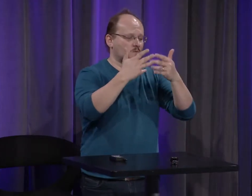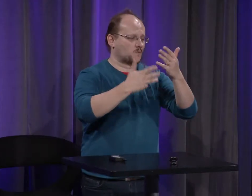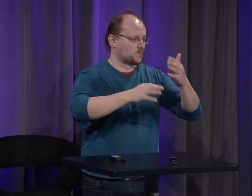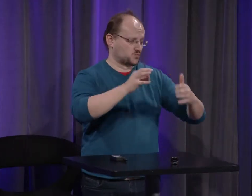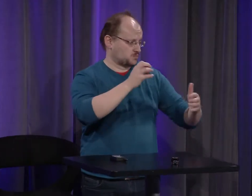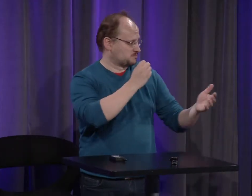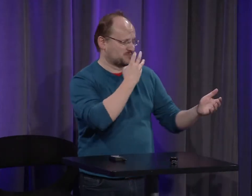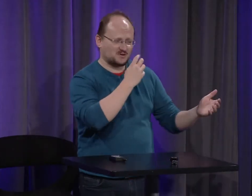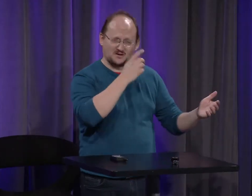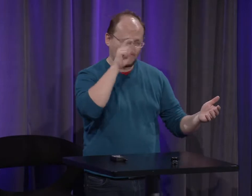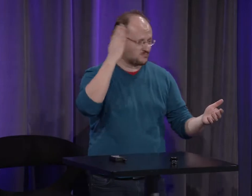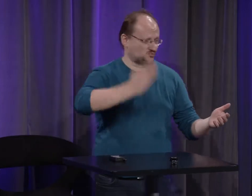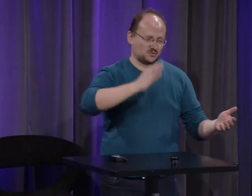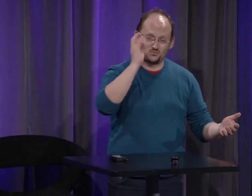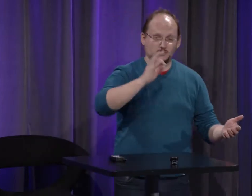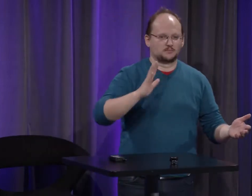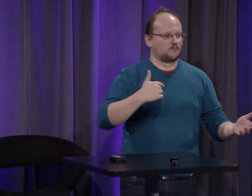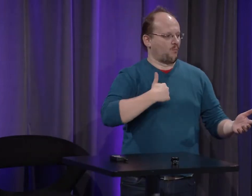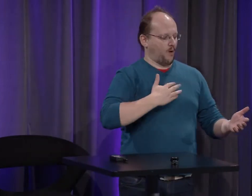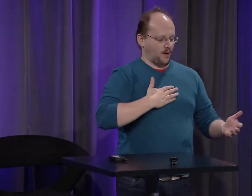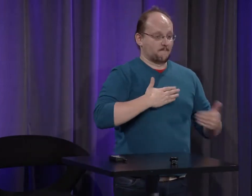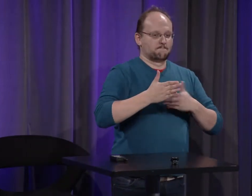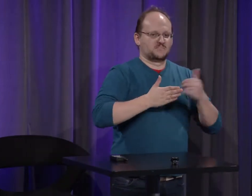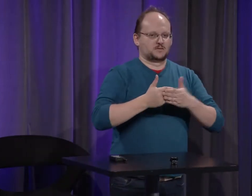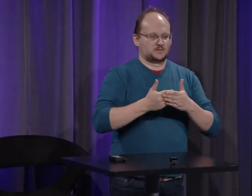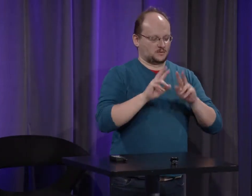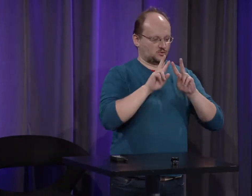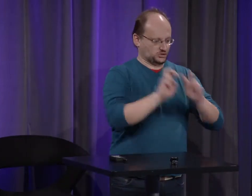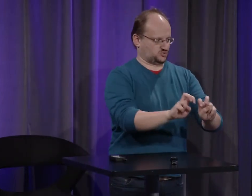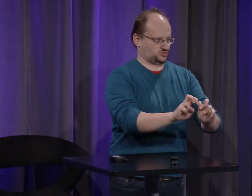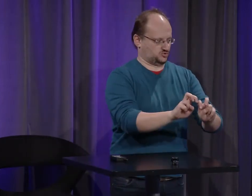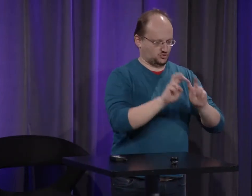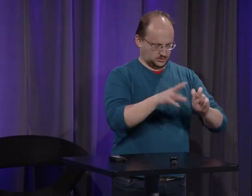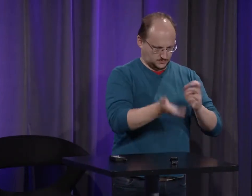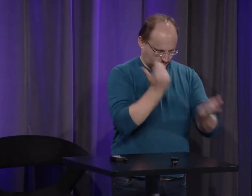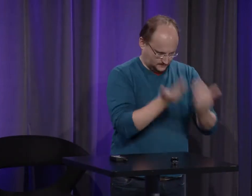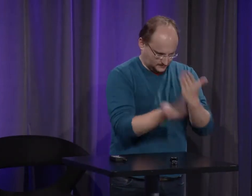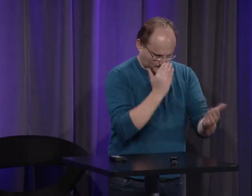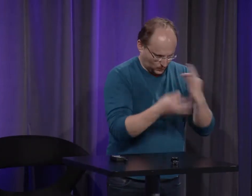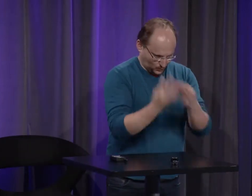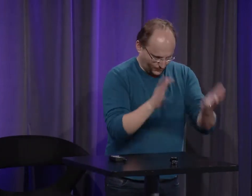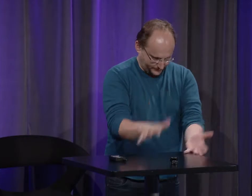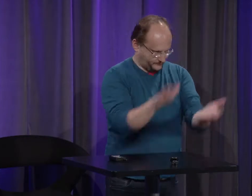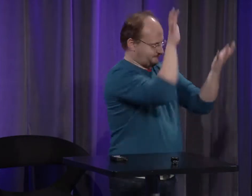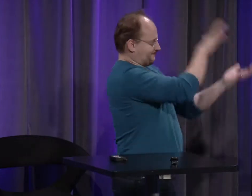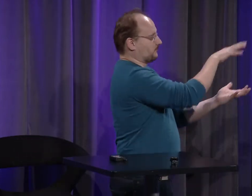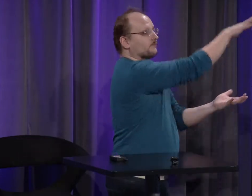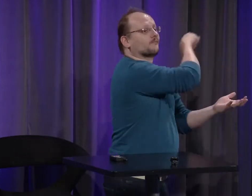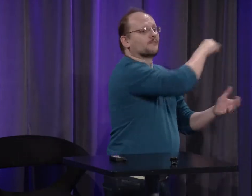sur internet il y a beaucoup beaucoup de vidéos et il y a d'énormes besoins je suis d'accord moi je suis chercheur mon rôle c'est de